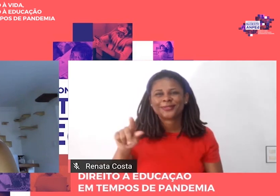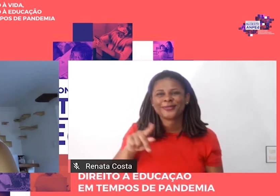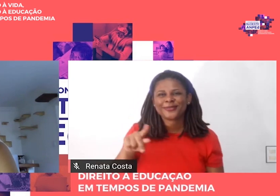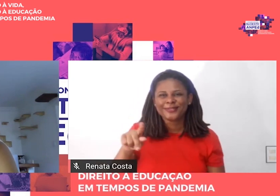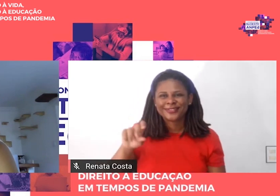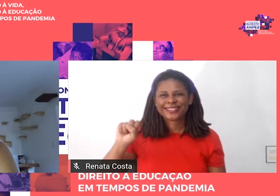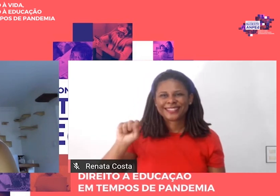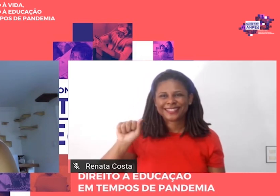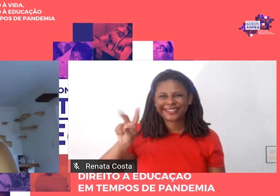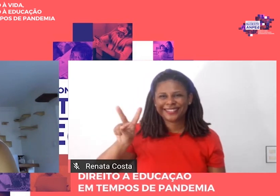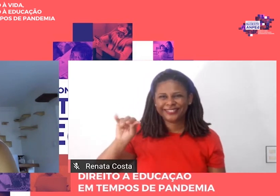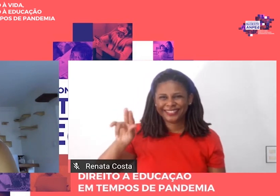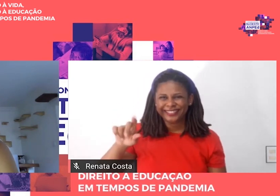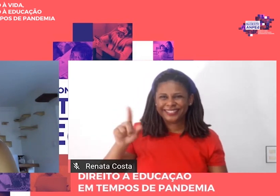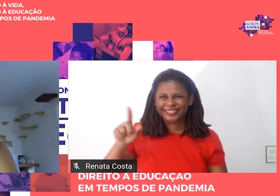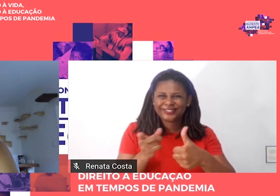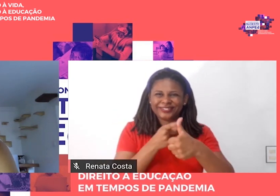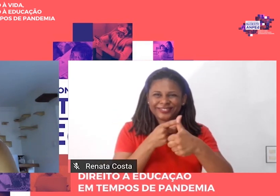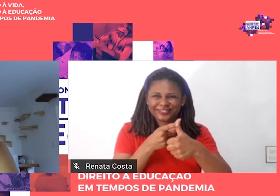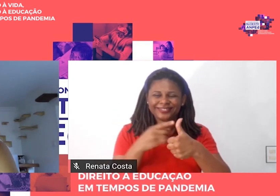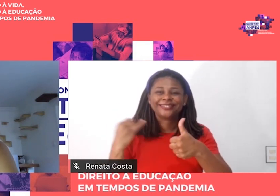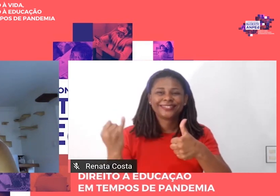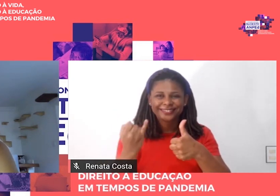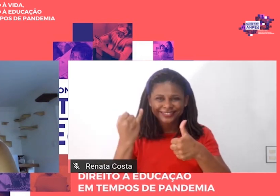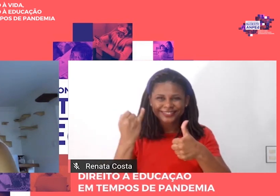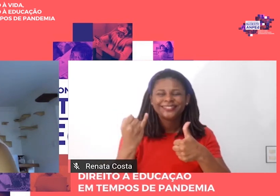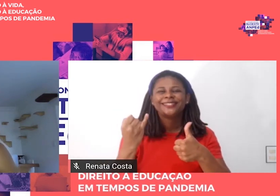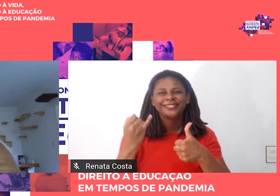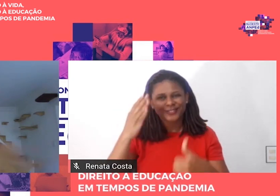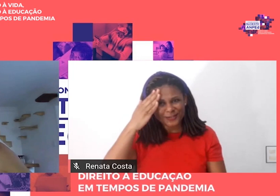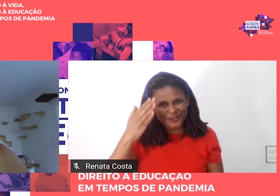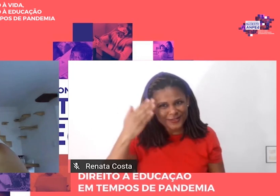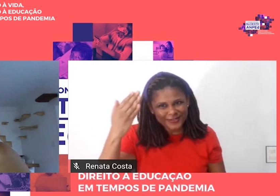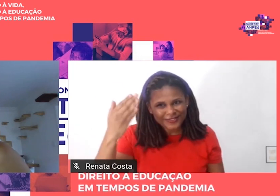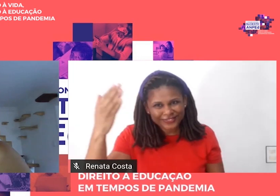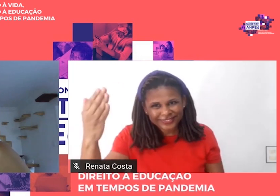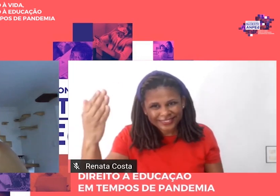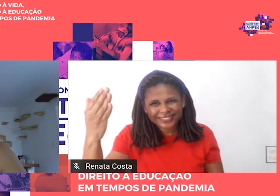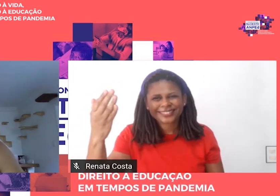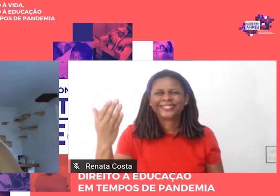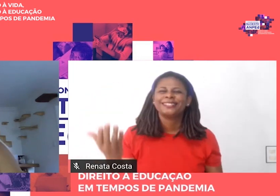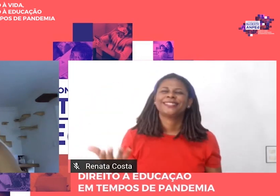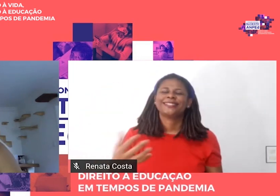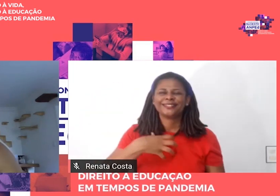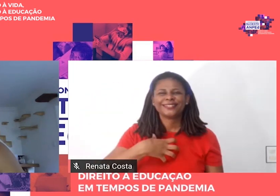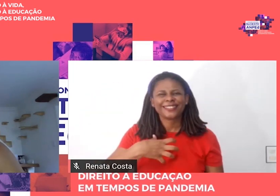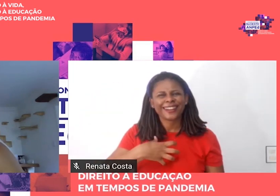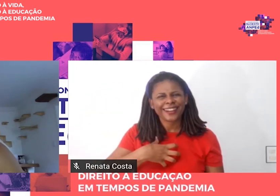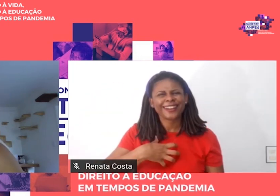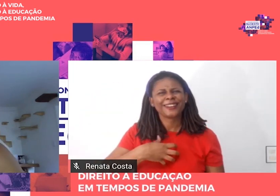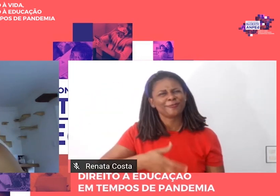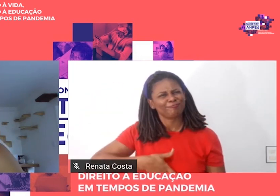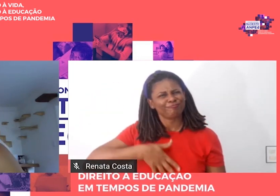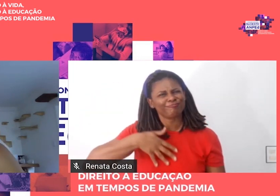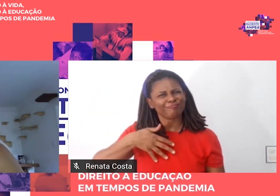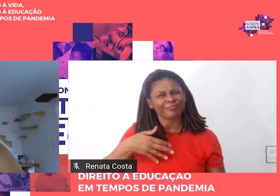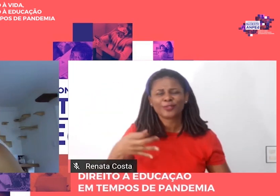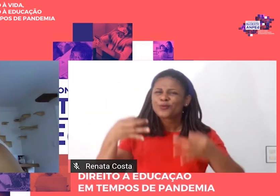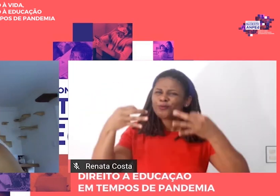partida, uma homenagem certamente muito justa e